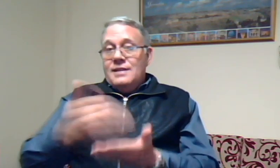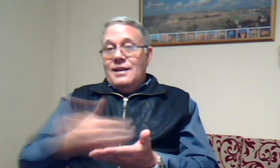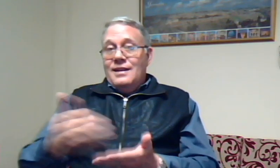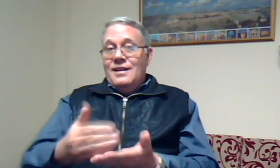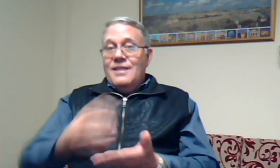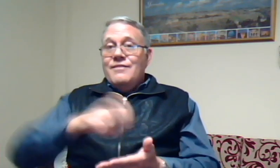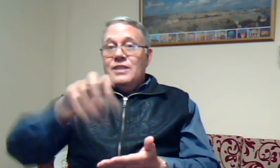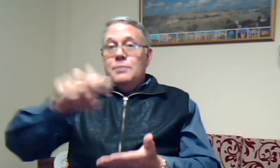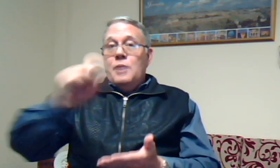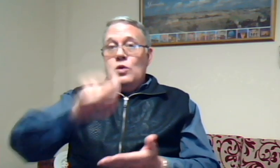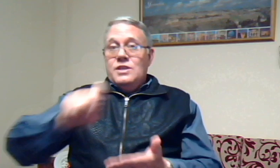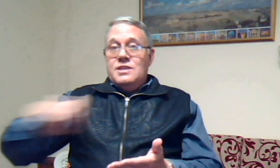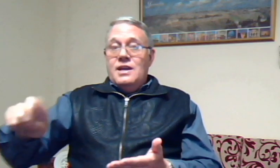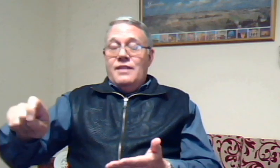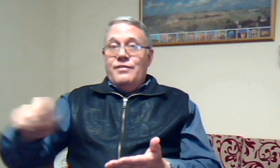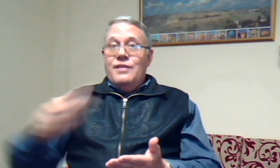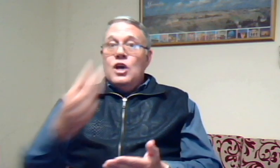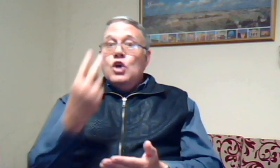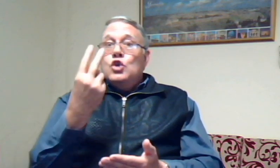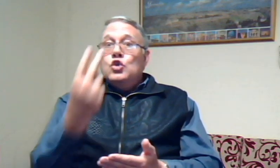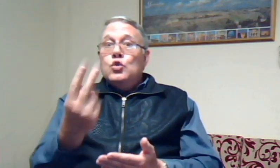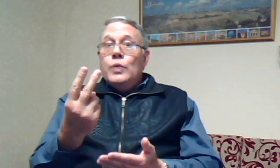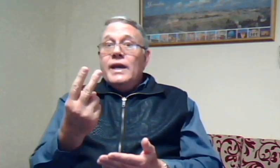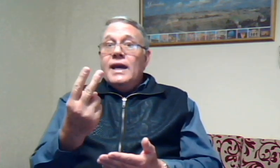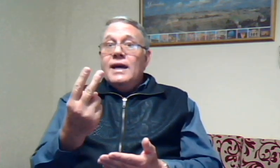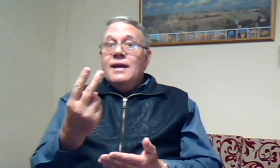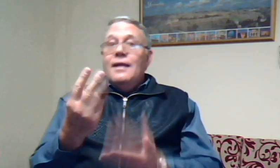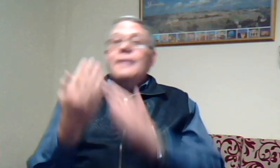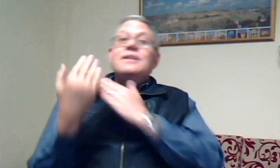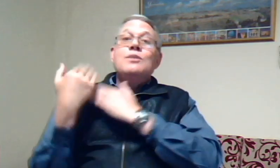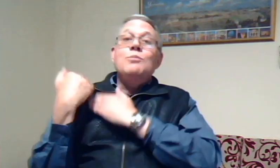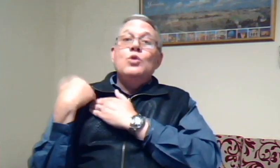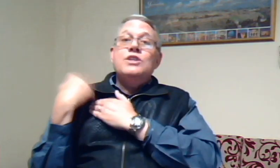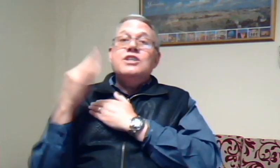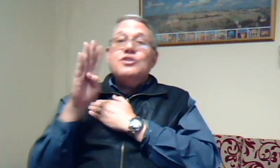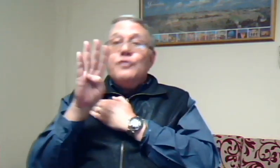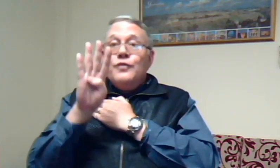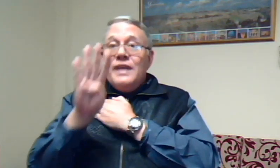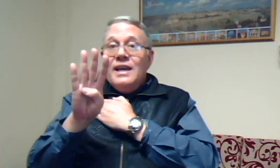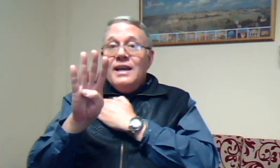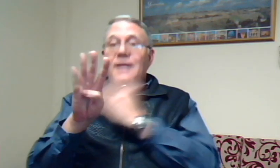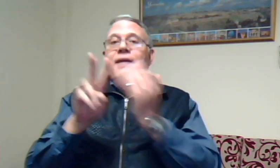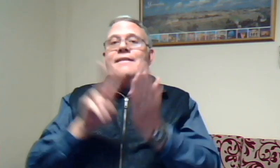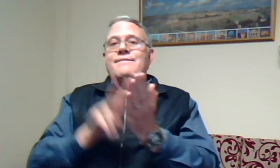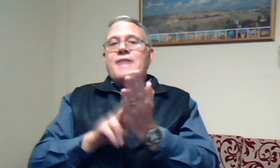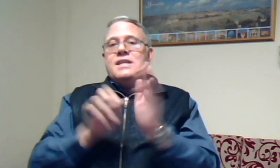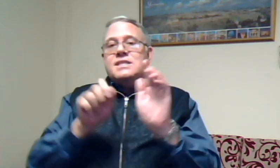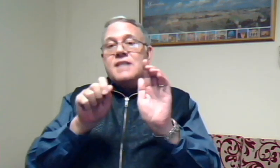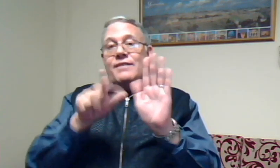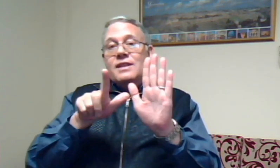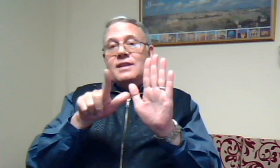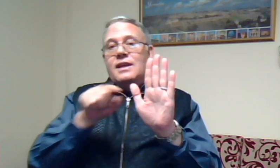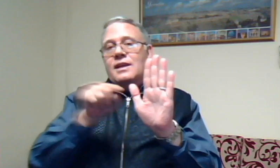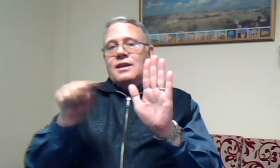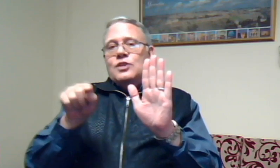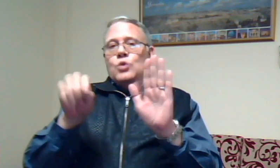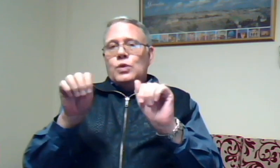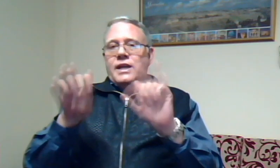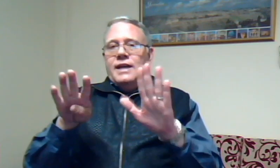wat Paulus skryf 2 Timotheus 4 vers 17 tot 19